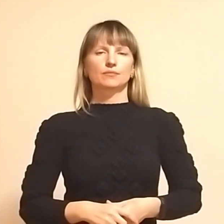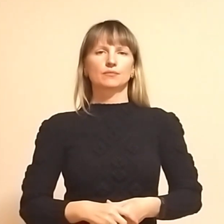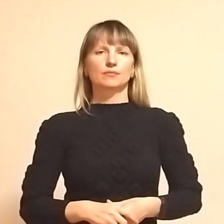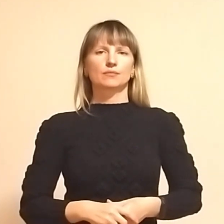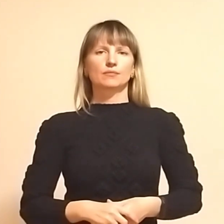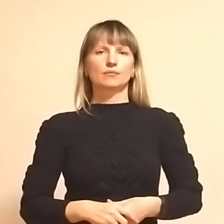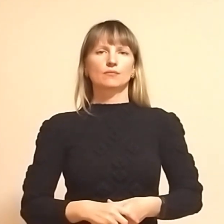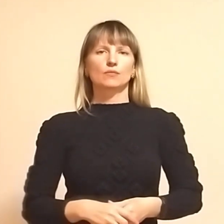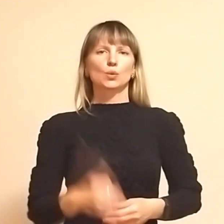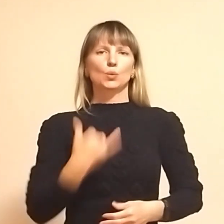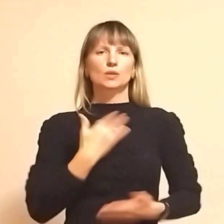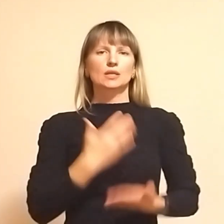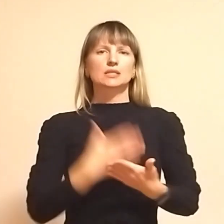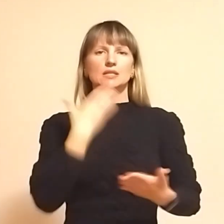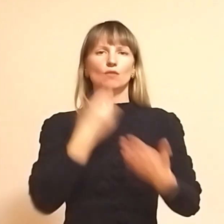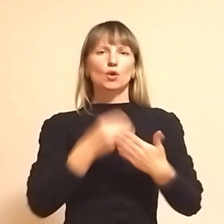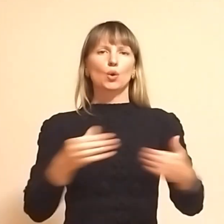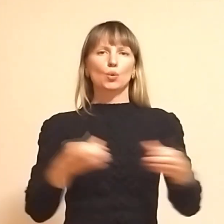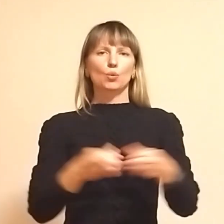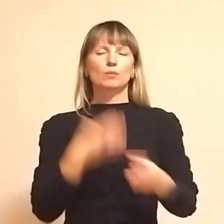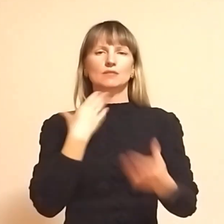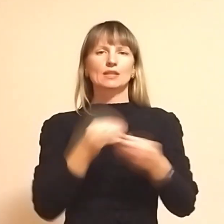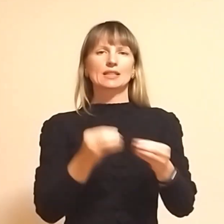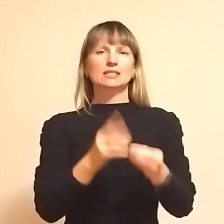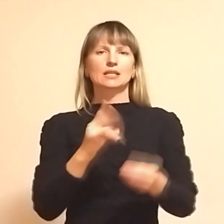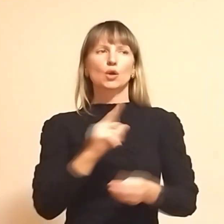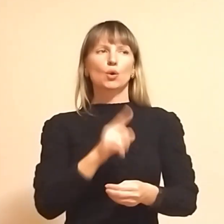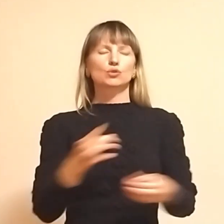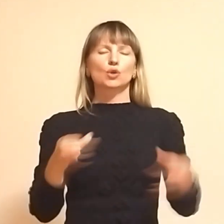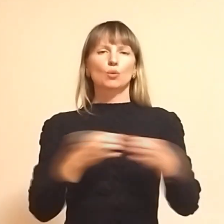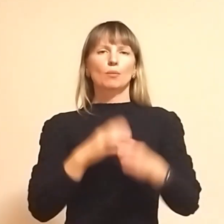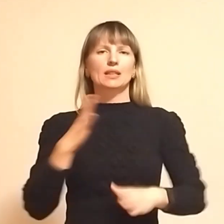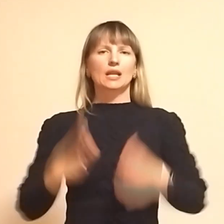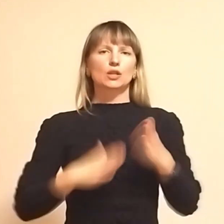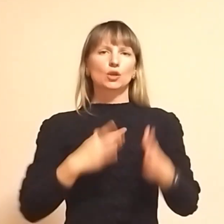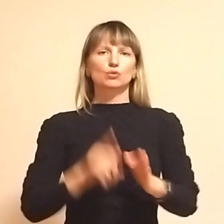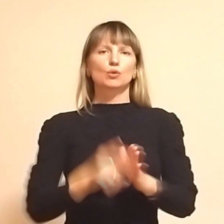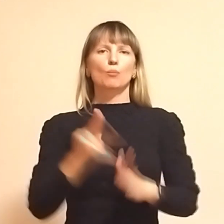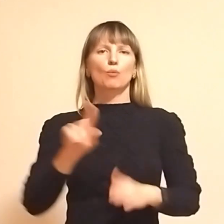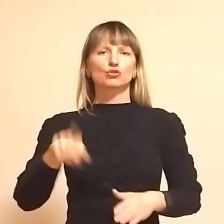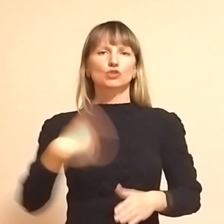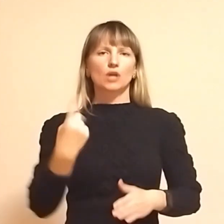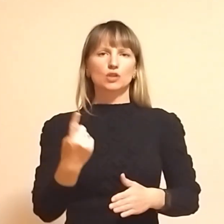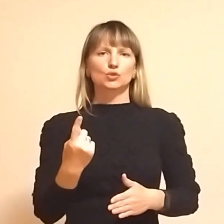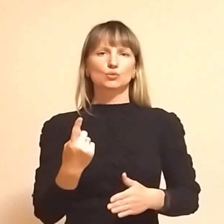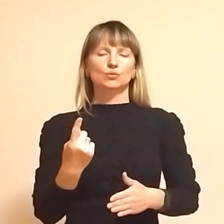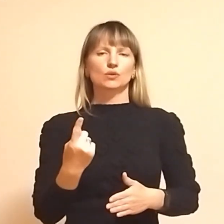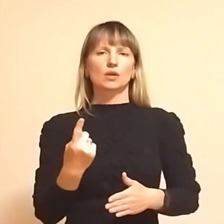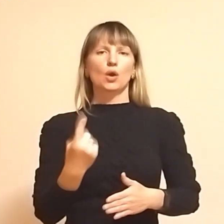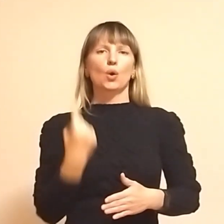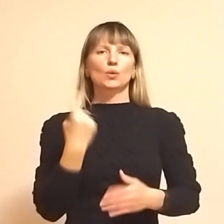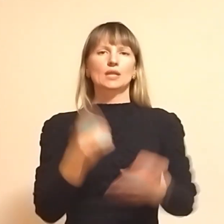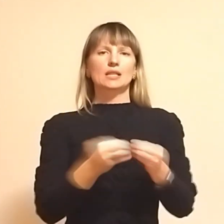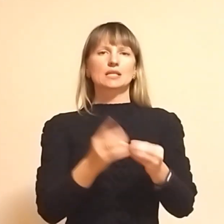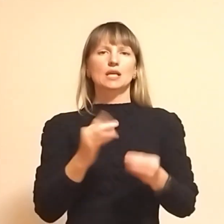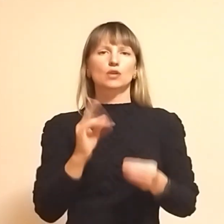У нас є свої групи, свої десятки, і кожна група тренується по часу. Тобто один десяток буде